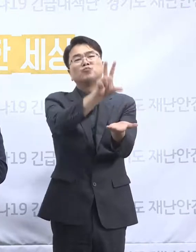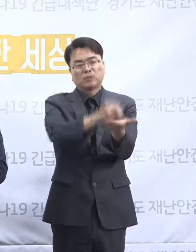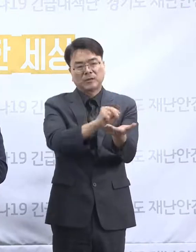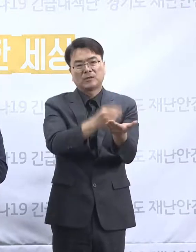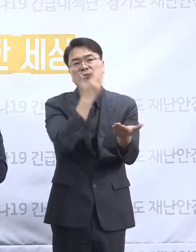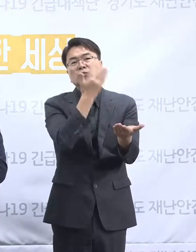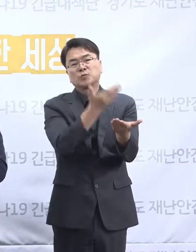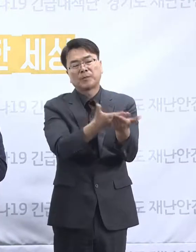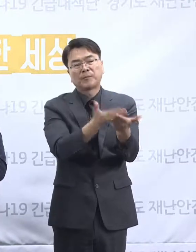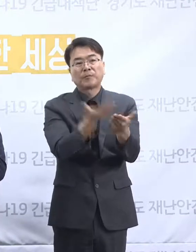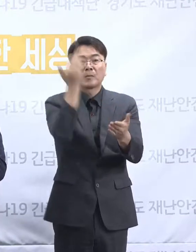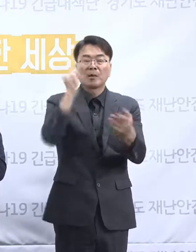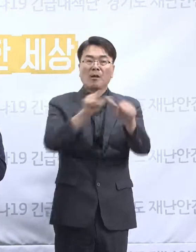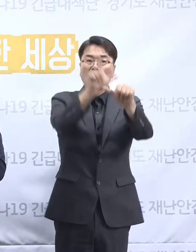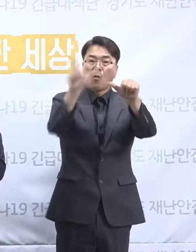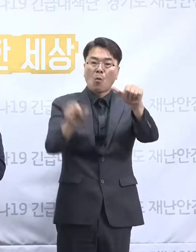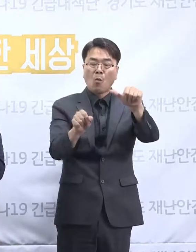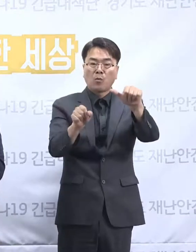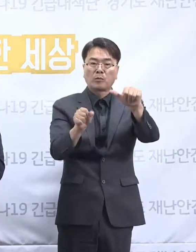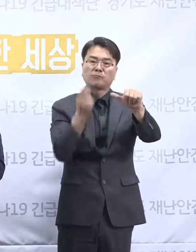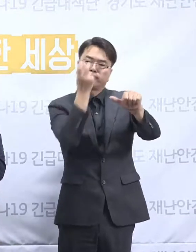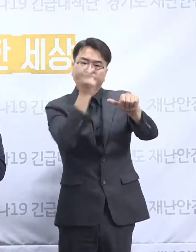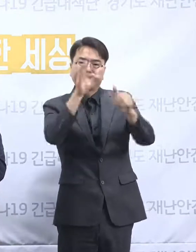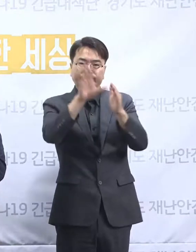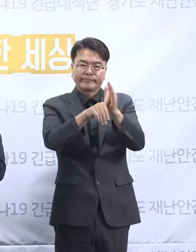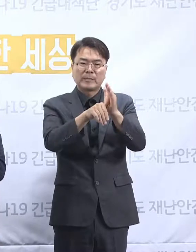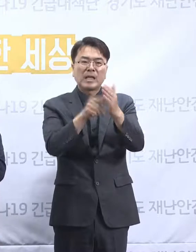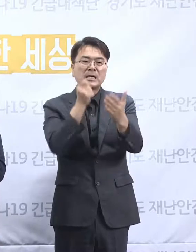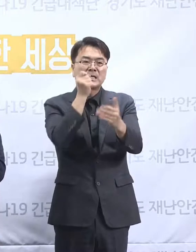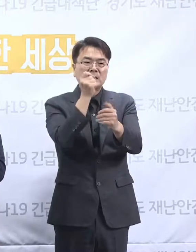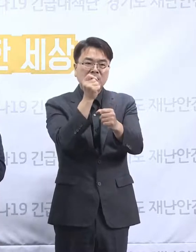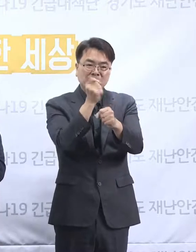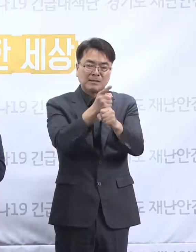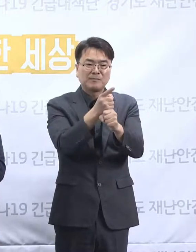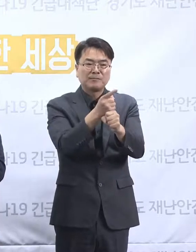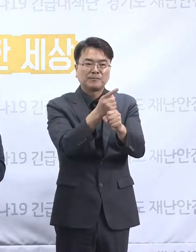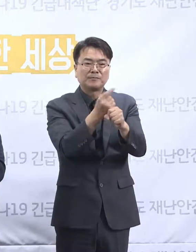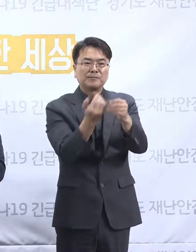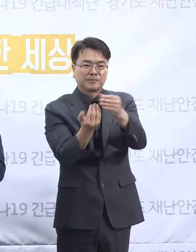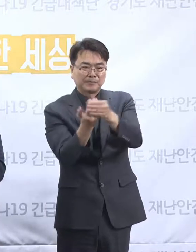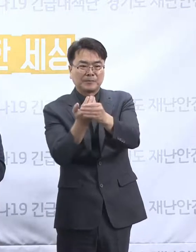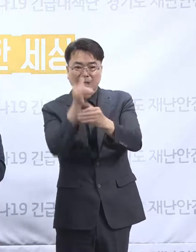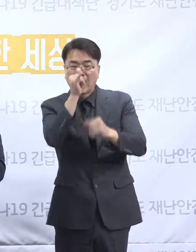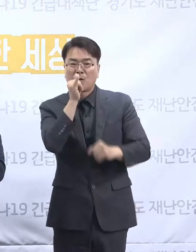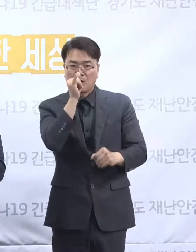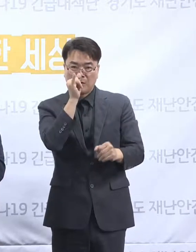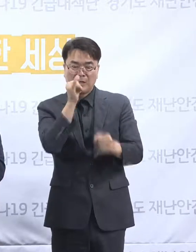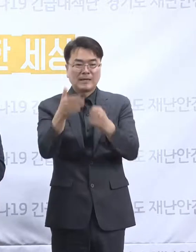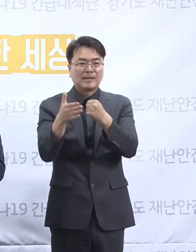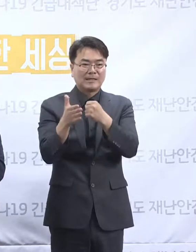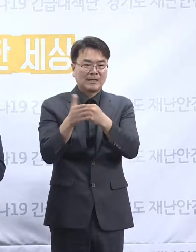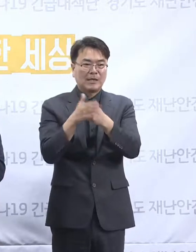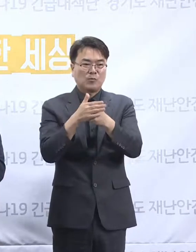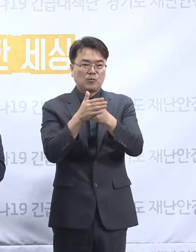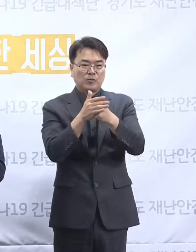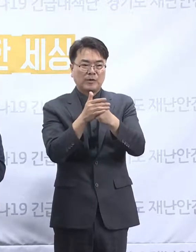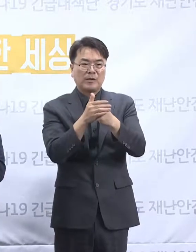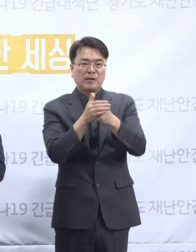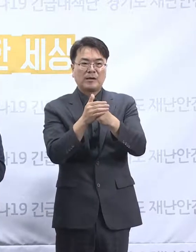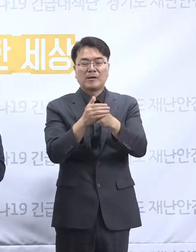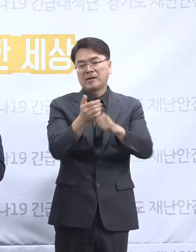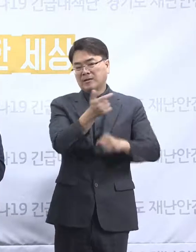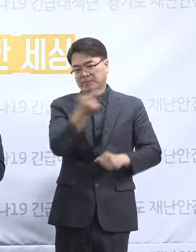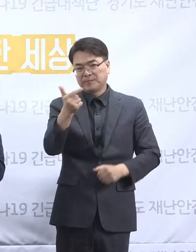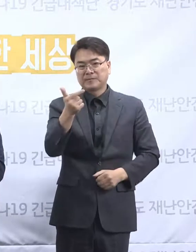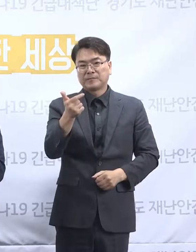지난 5월달 감사에서 조사에서 어느 정도 드러났기 때문에 저희들은 그다지 비중을 두고 조사 보고서를 작성하고 있지는